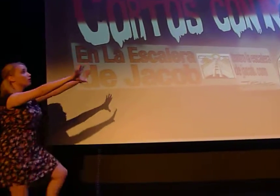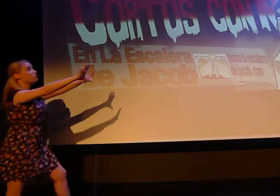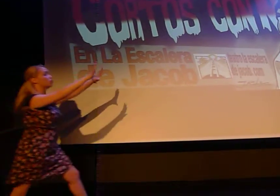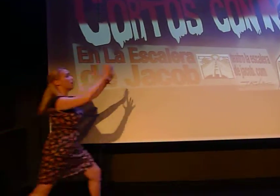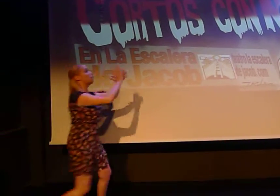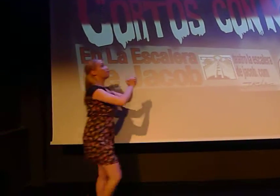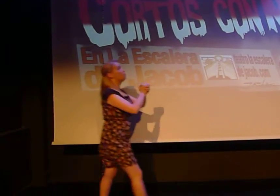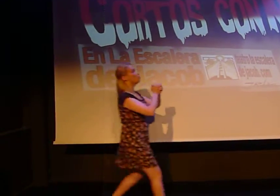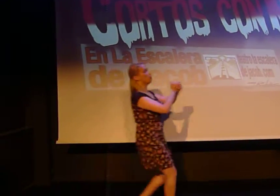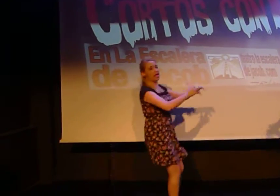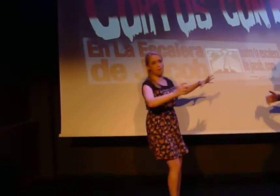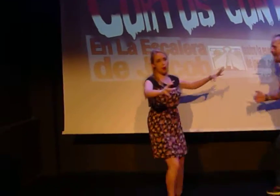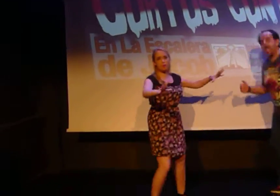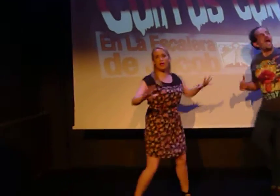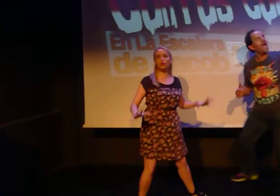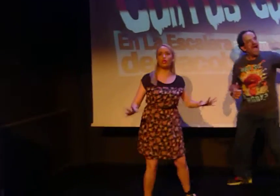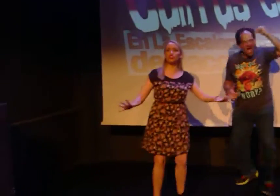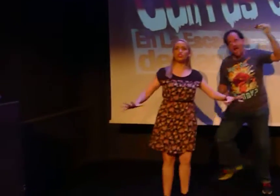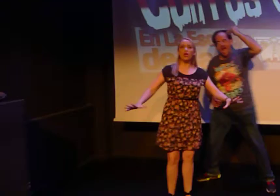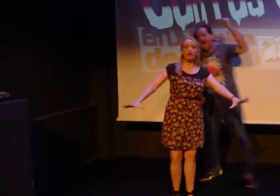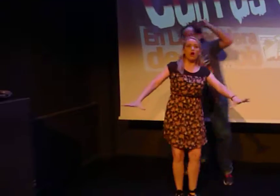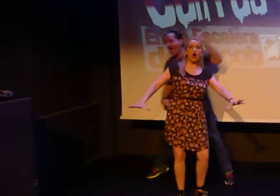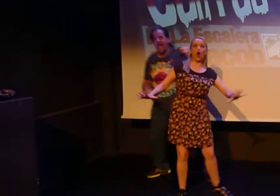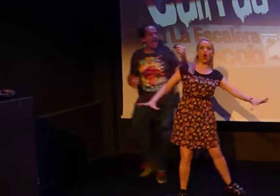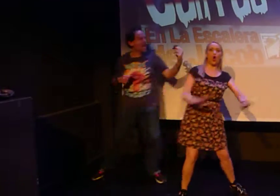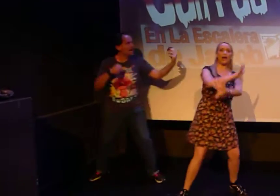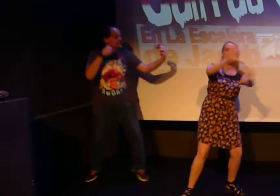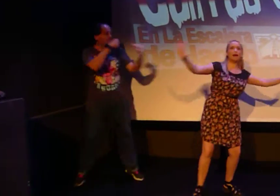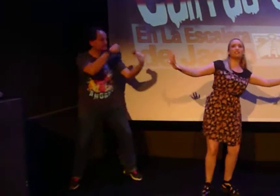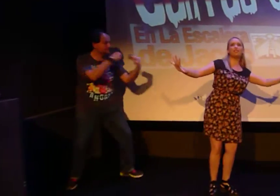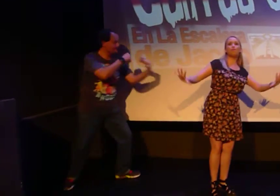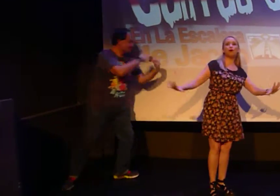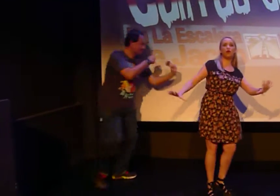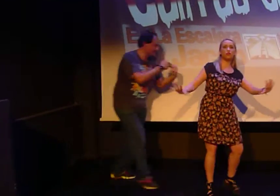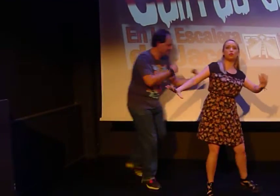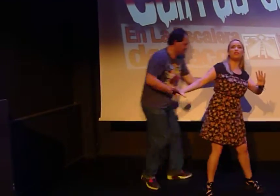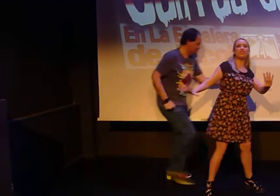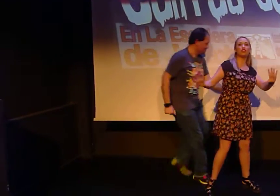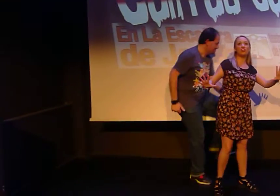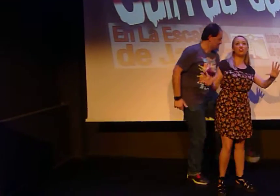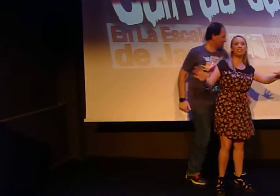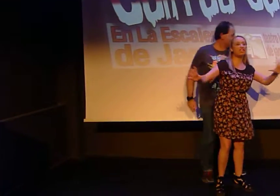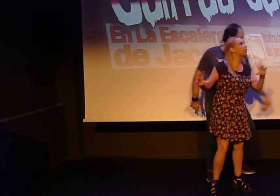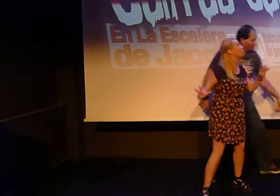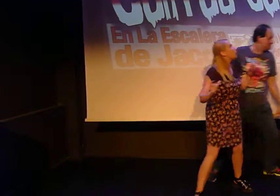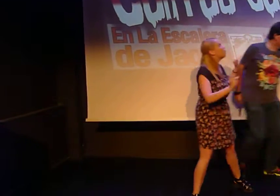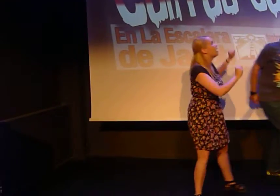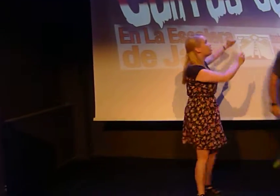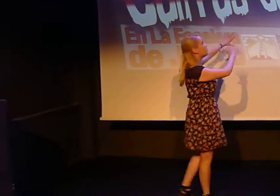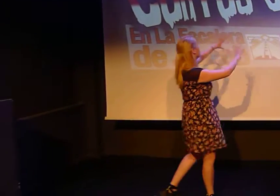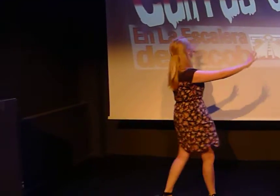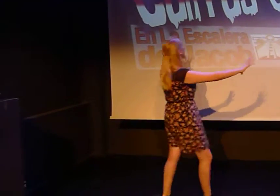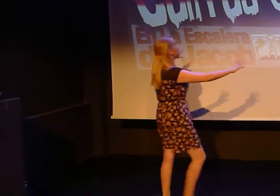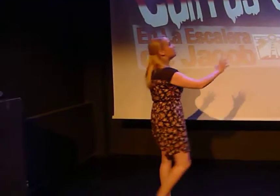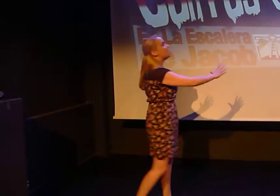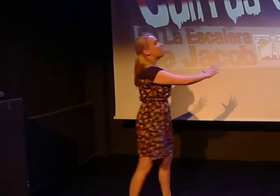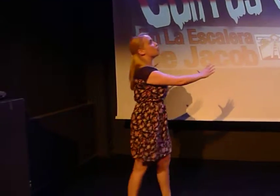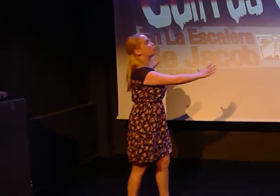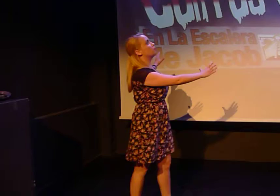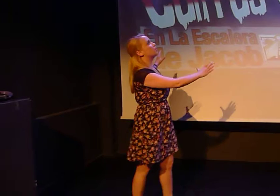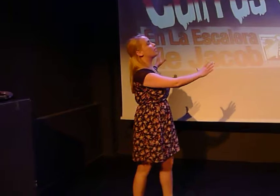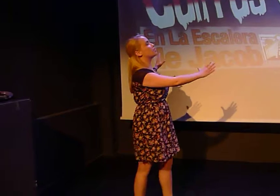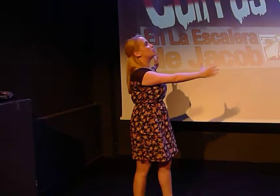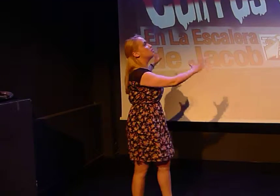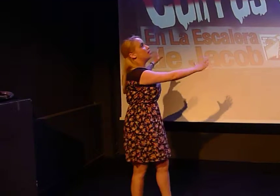por favor, come unos hologramas tipo 2117 o algo para presentar aquí